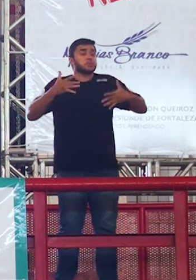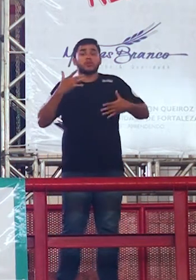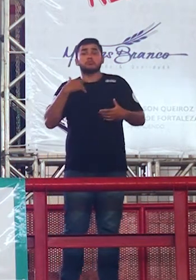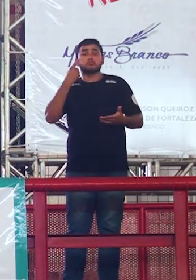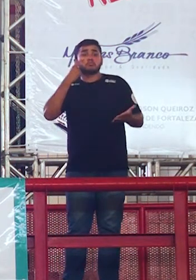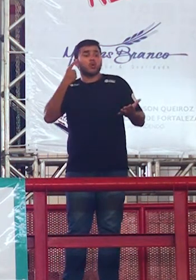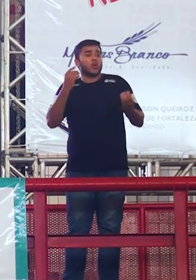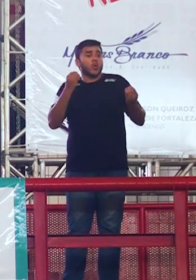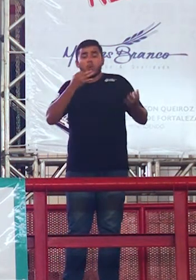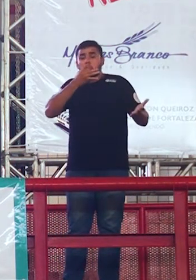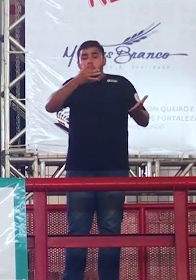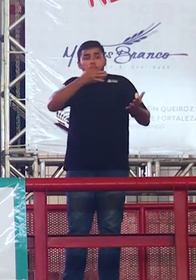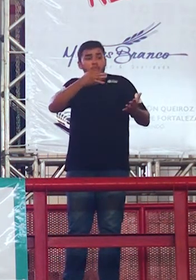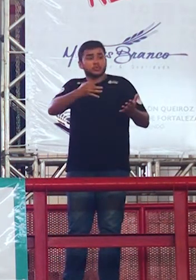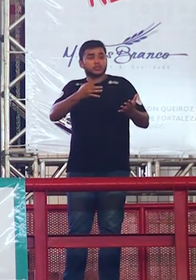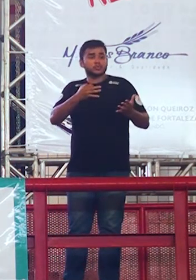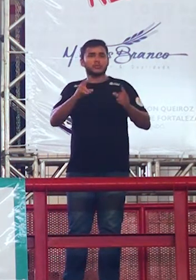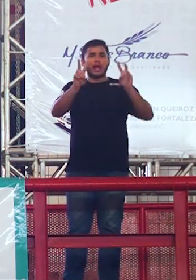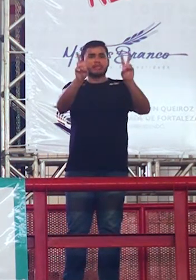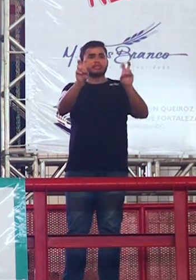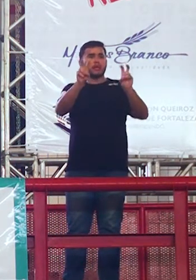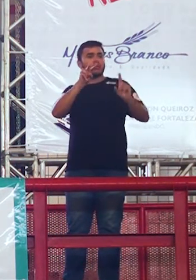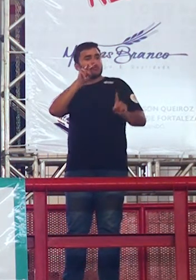ponto de vista a respeito do tema